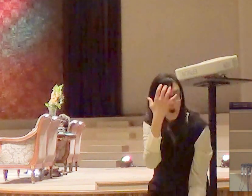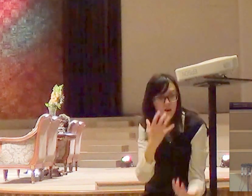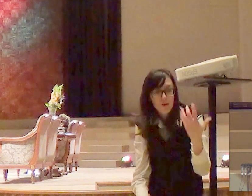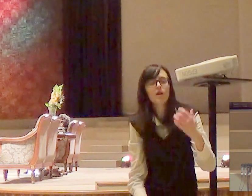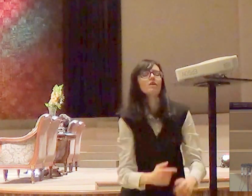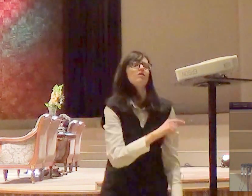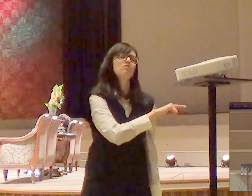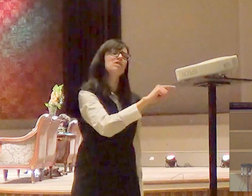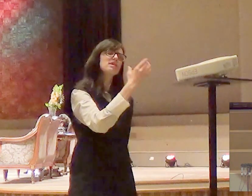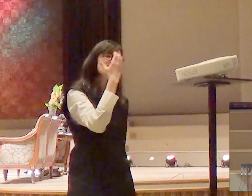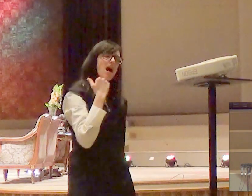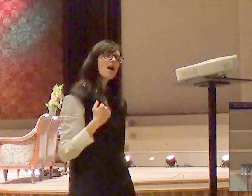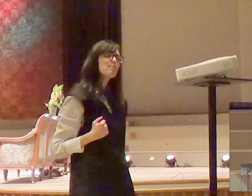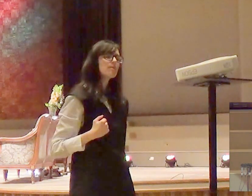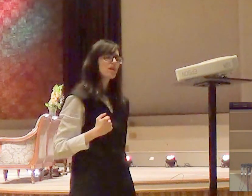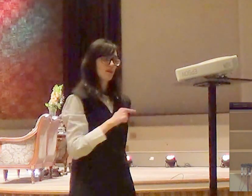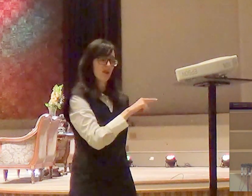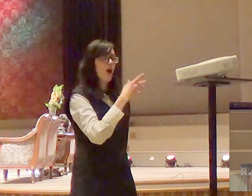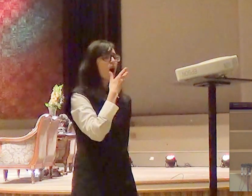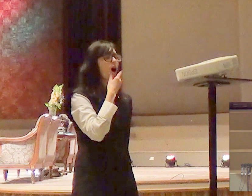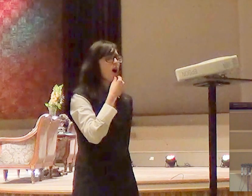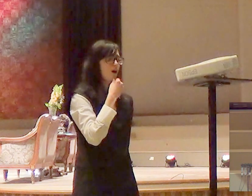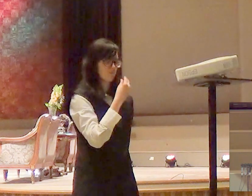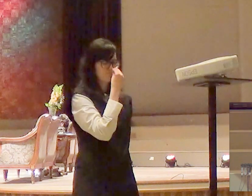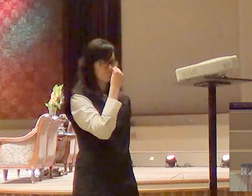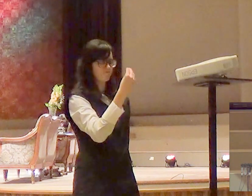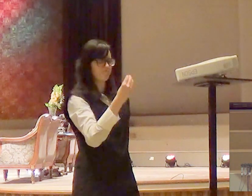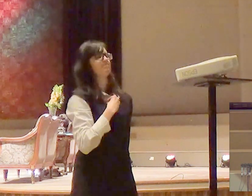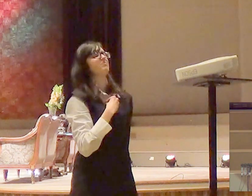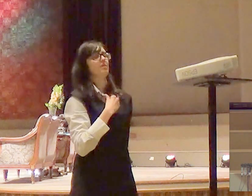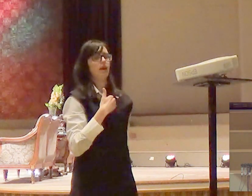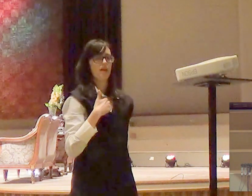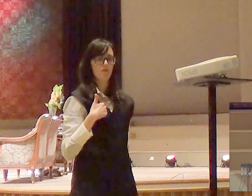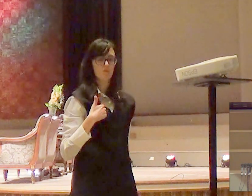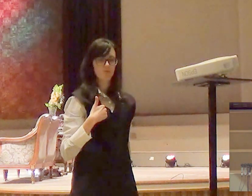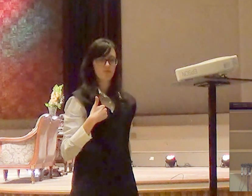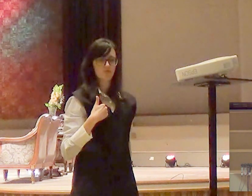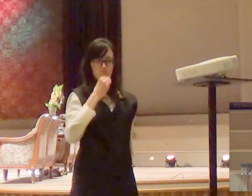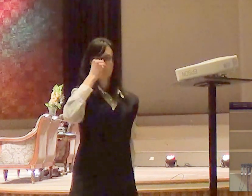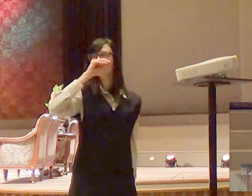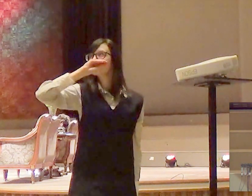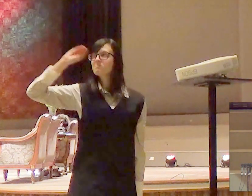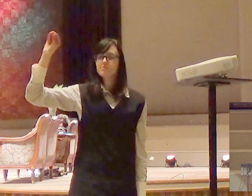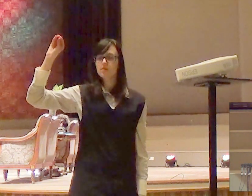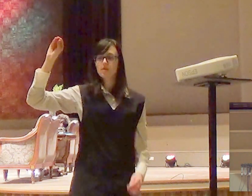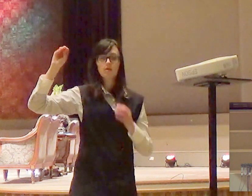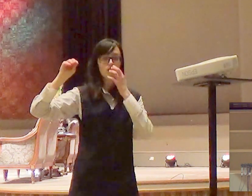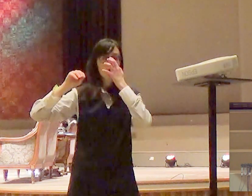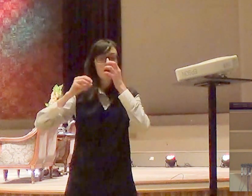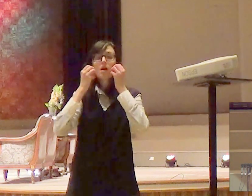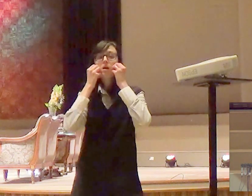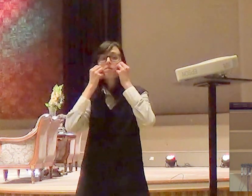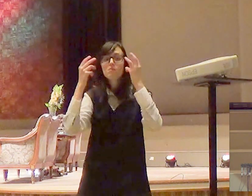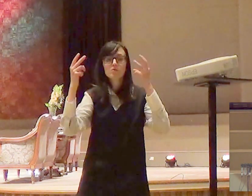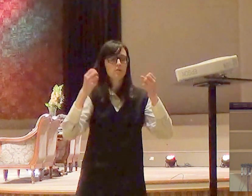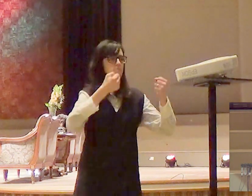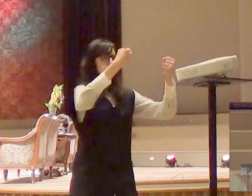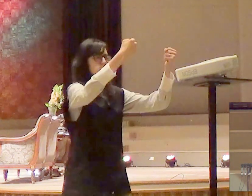saberão que esses homens desprezaram o Senhor e assim que Moisés acabou de dizer tudo isso o